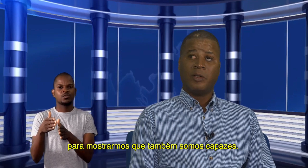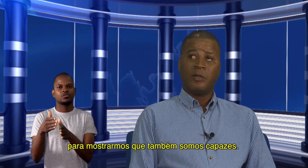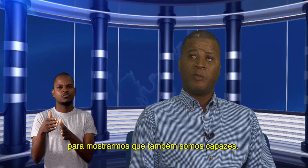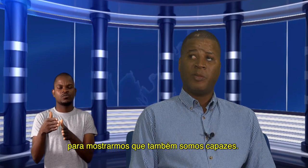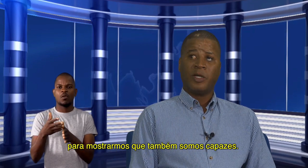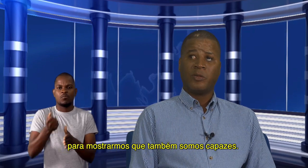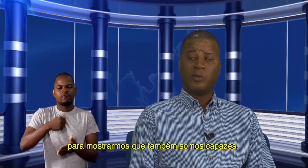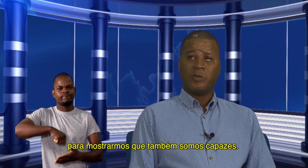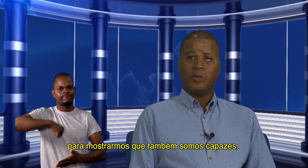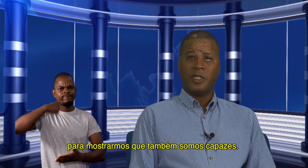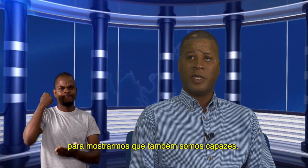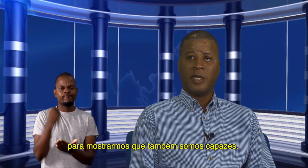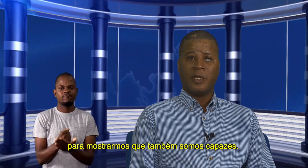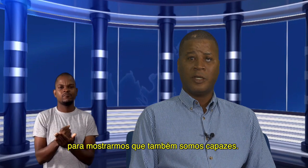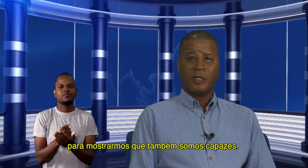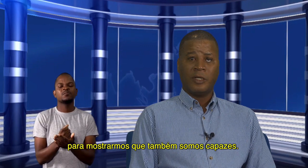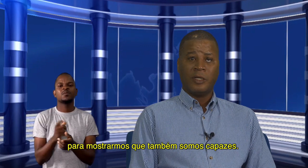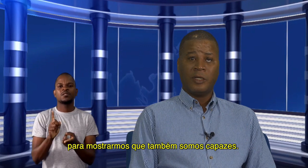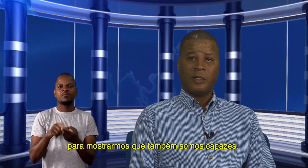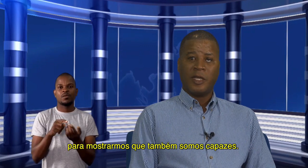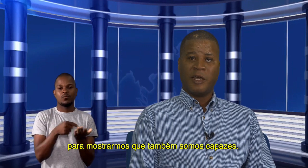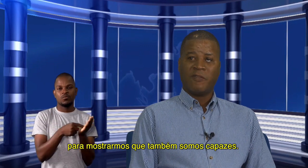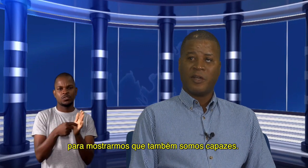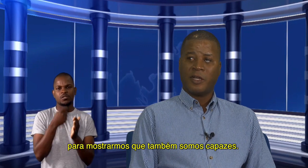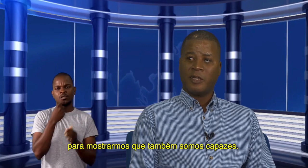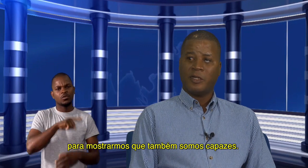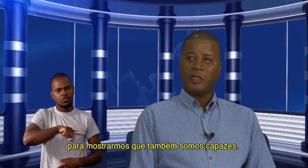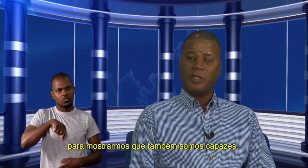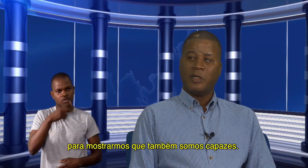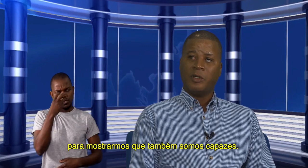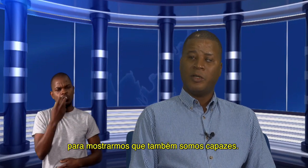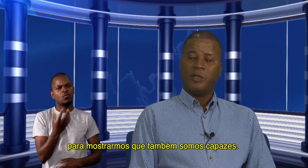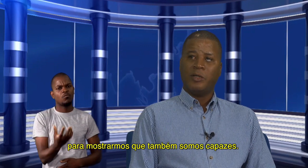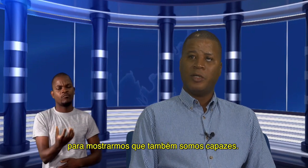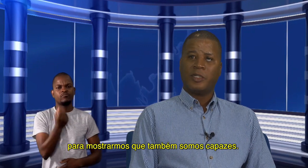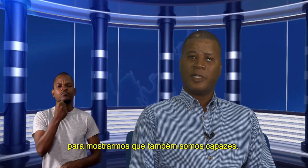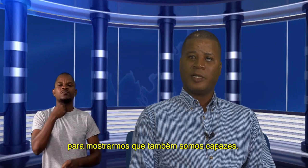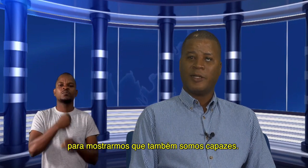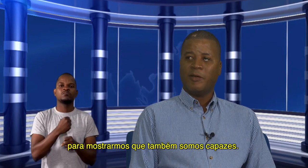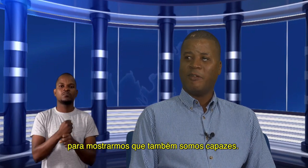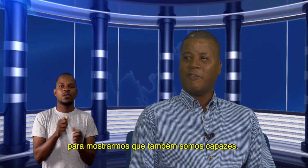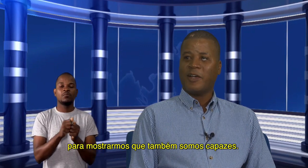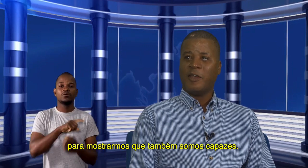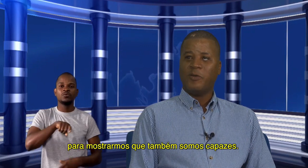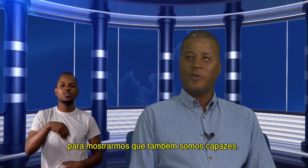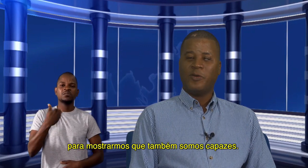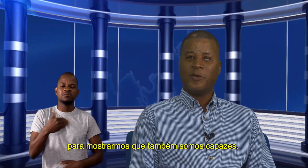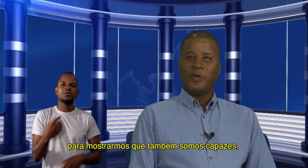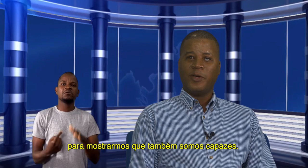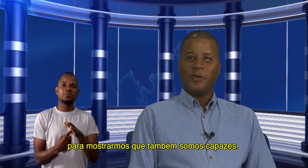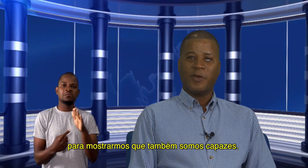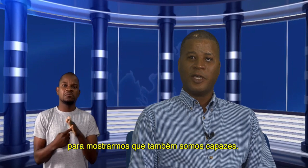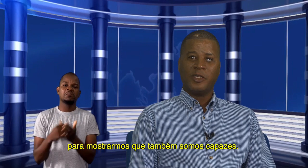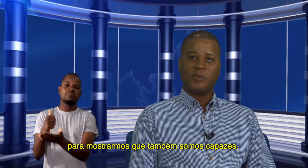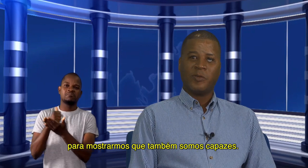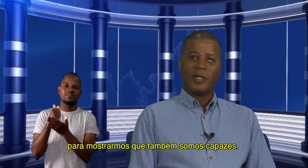perto de quem tem a faca, etc. A faca e o queijo para